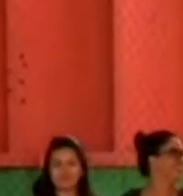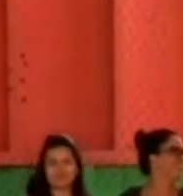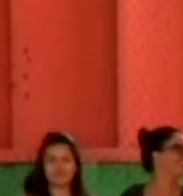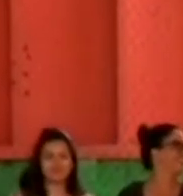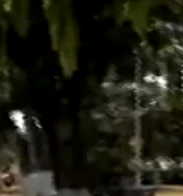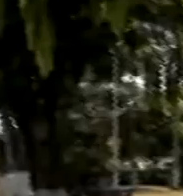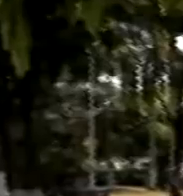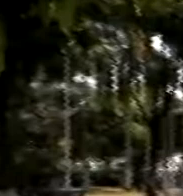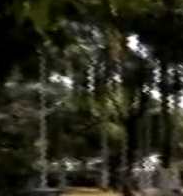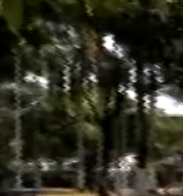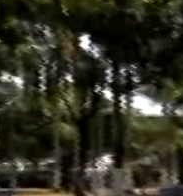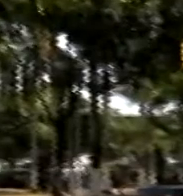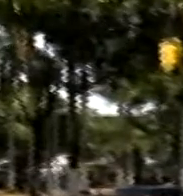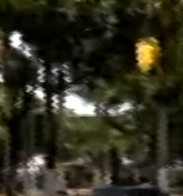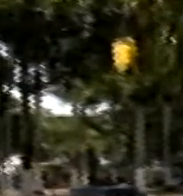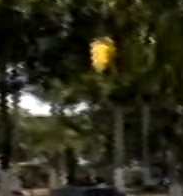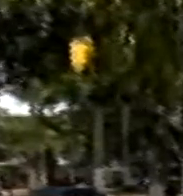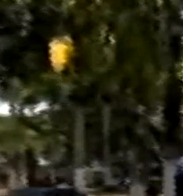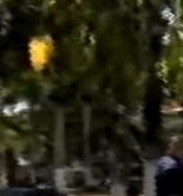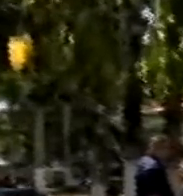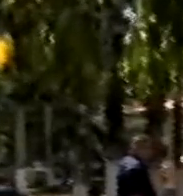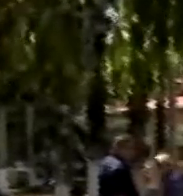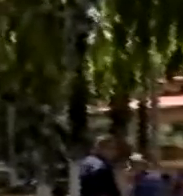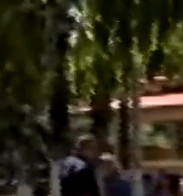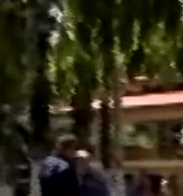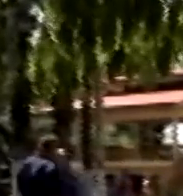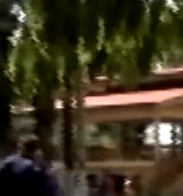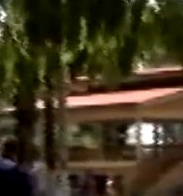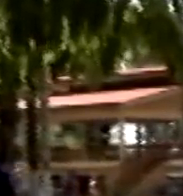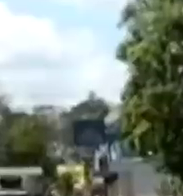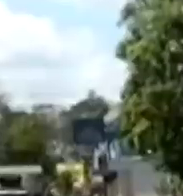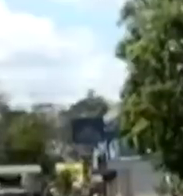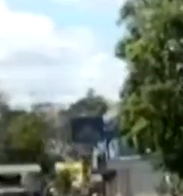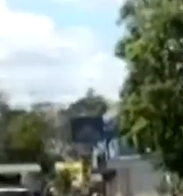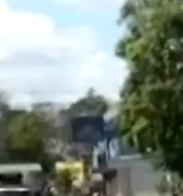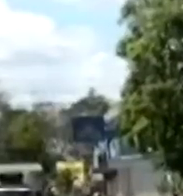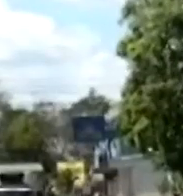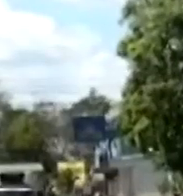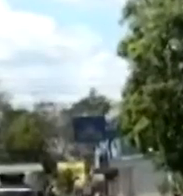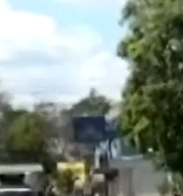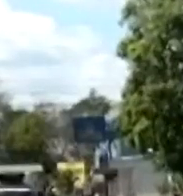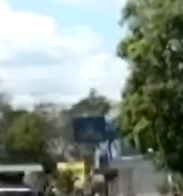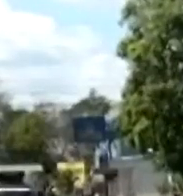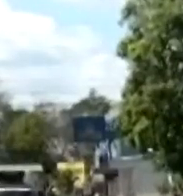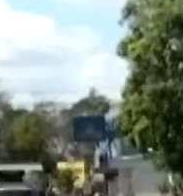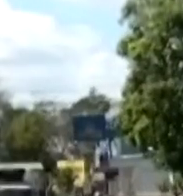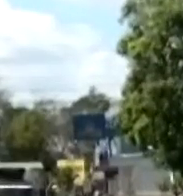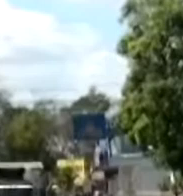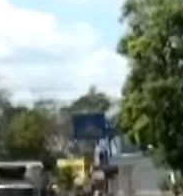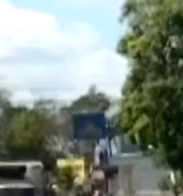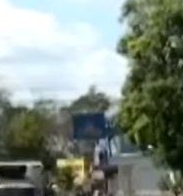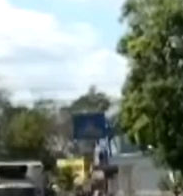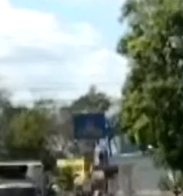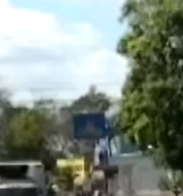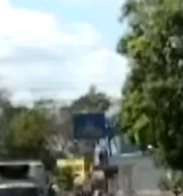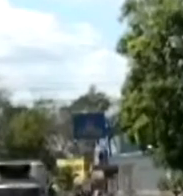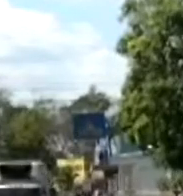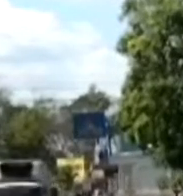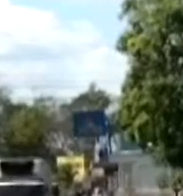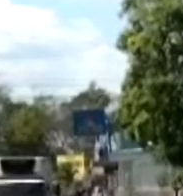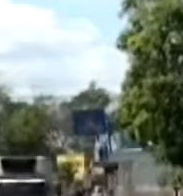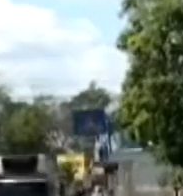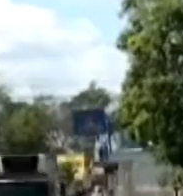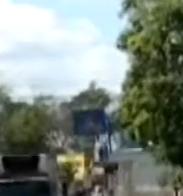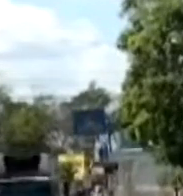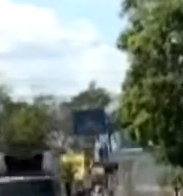gobierno local, representantes de la comunidad por medio de los mecanismos de articulación ya establecidos como los Comités de Desarrollo